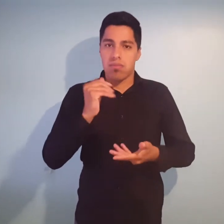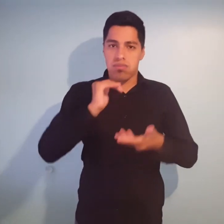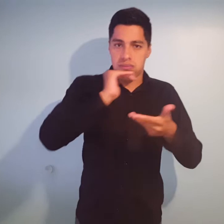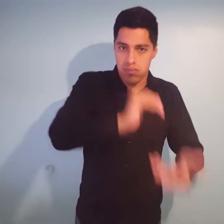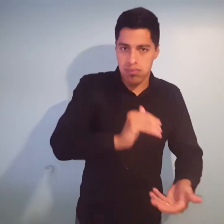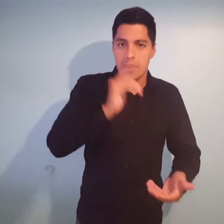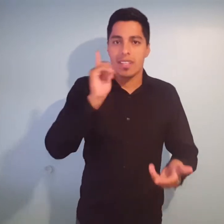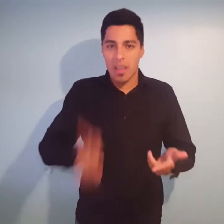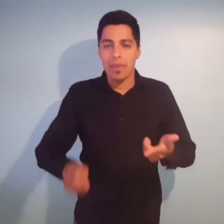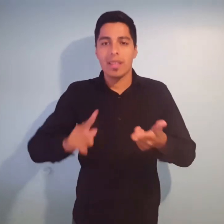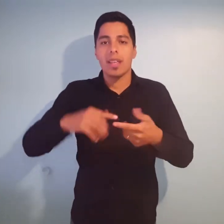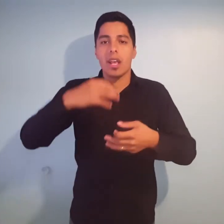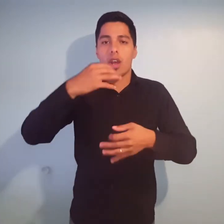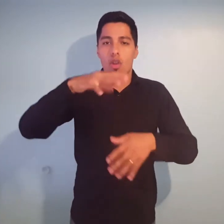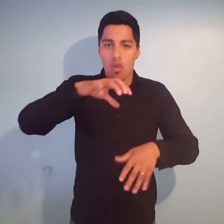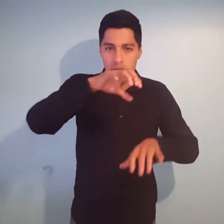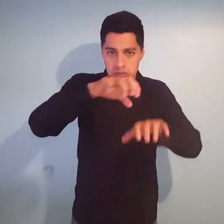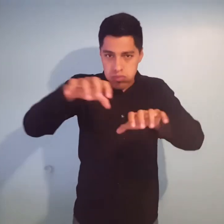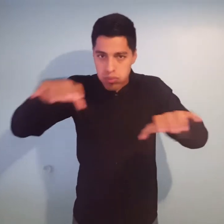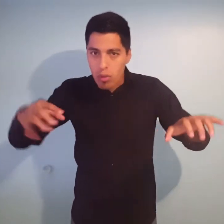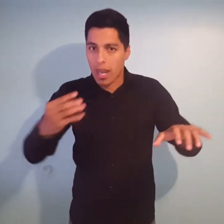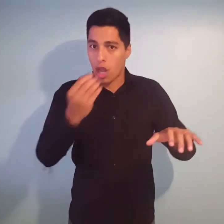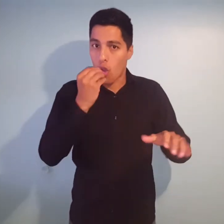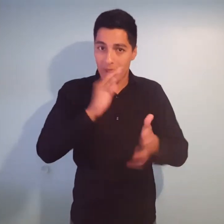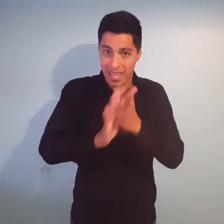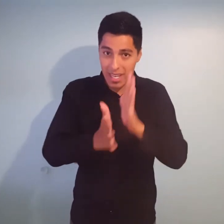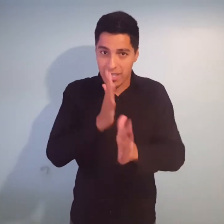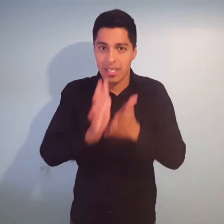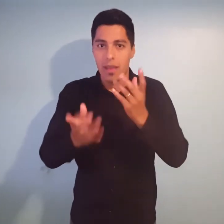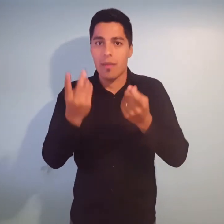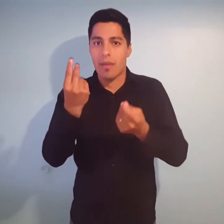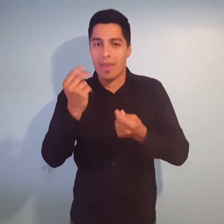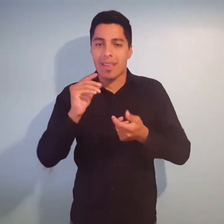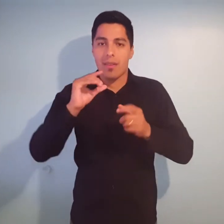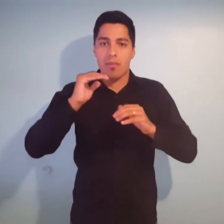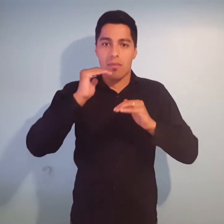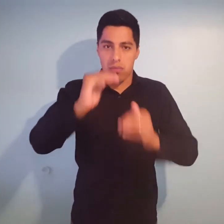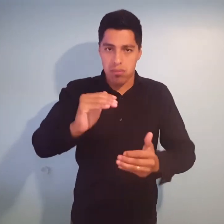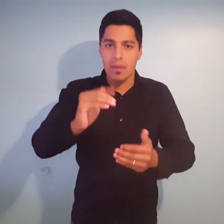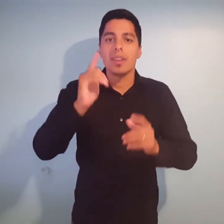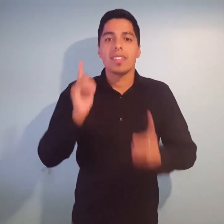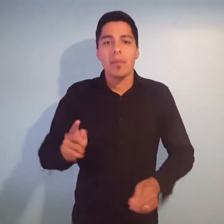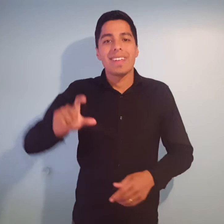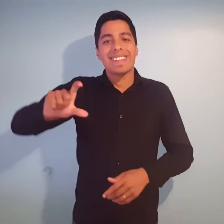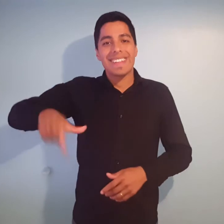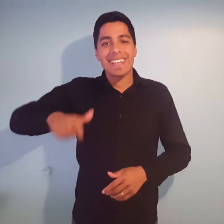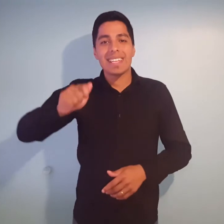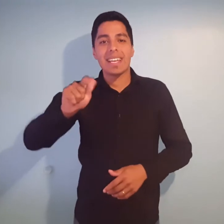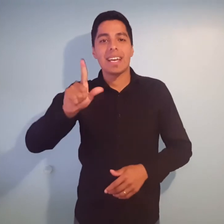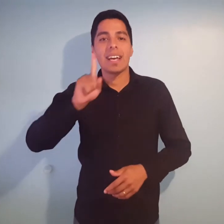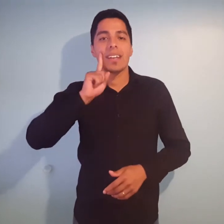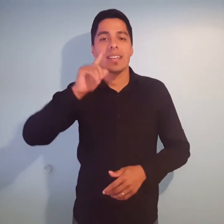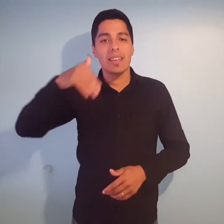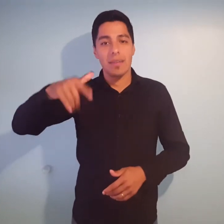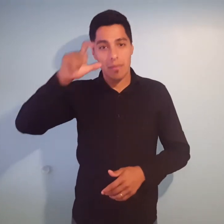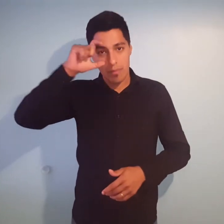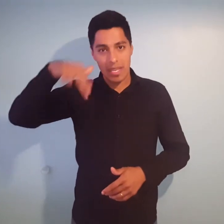modificará de forma temporal el sistema de distribución de la tarjeta alimentar para garantizar que el dinero llegue a las familias que